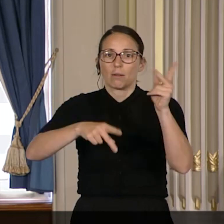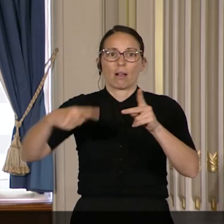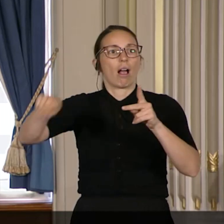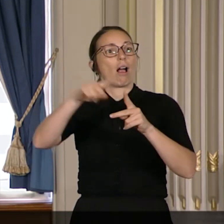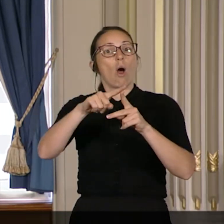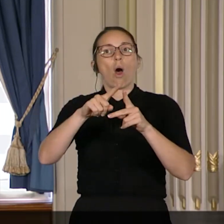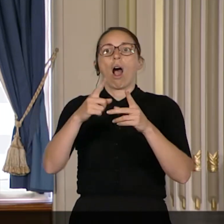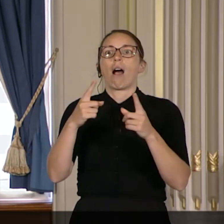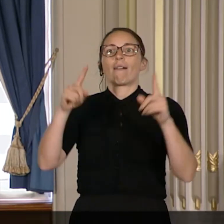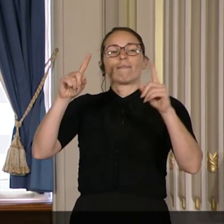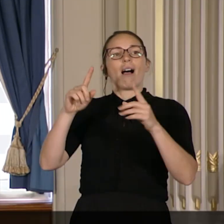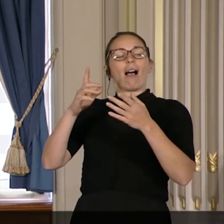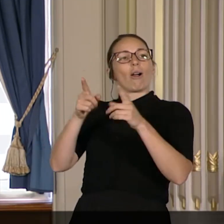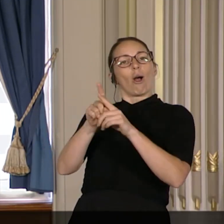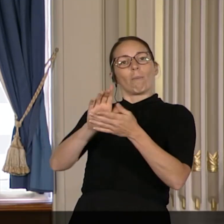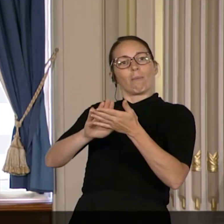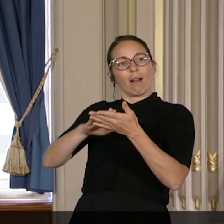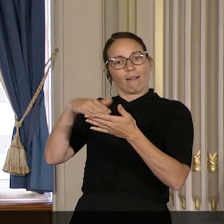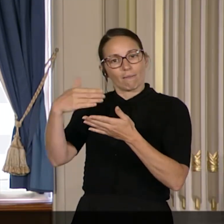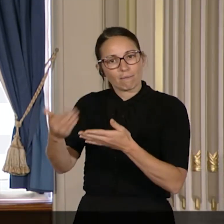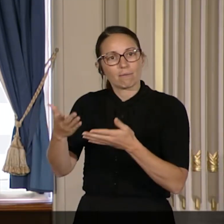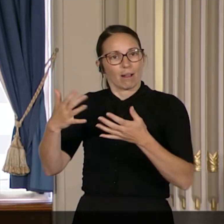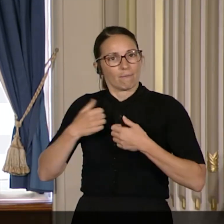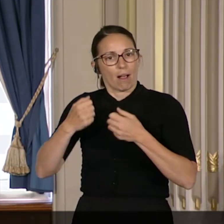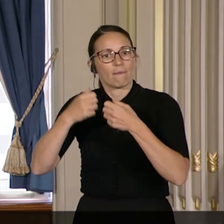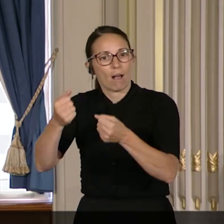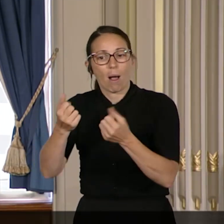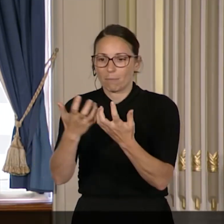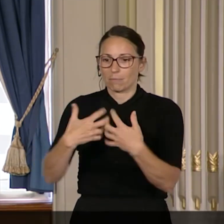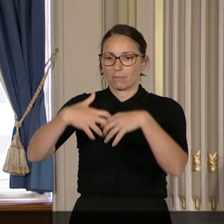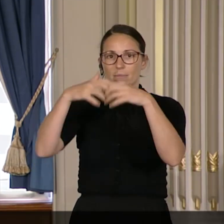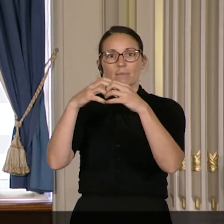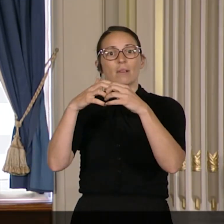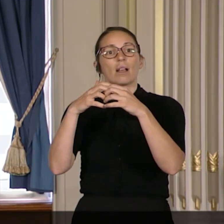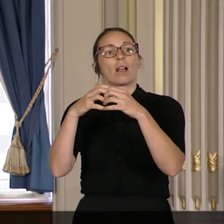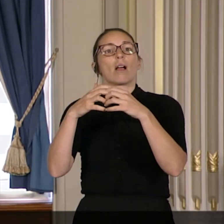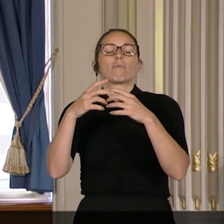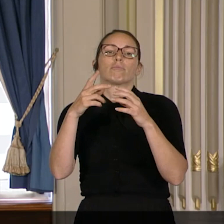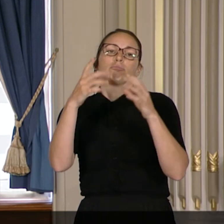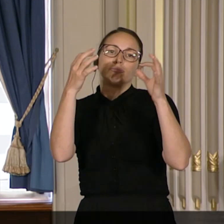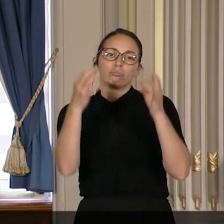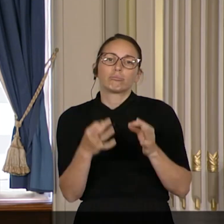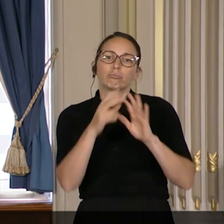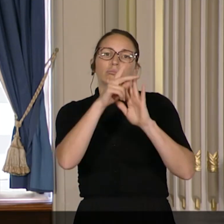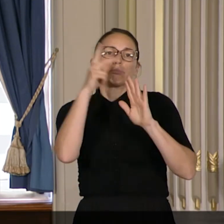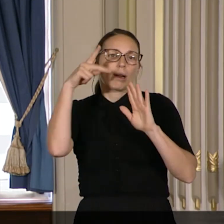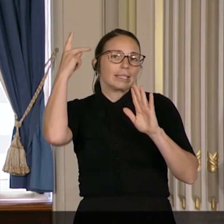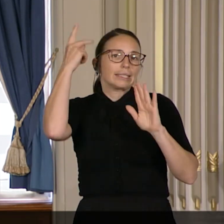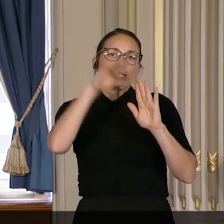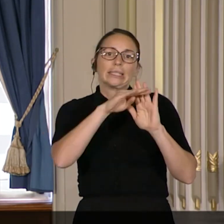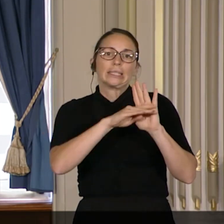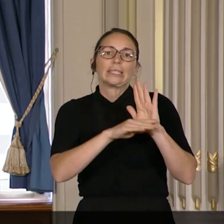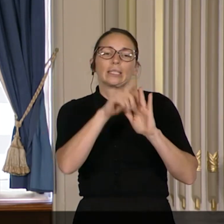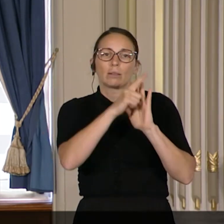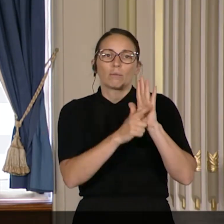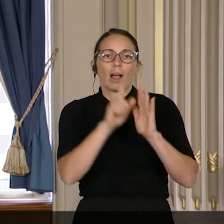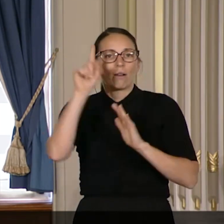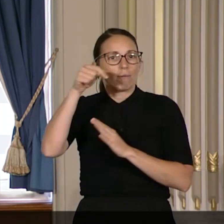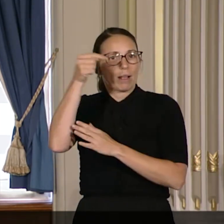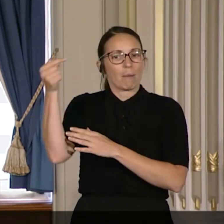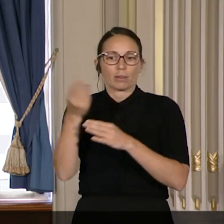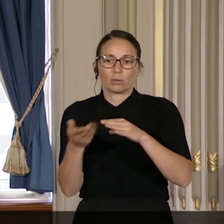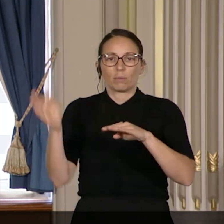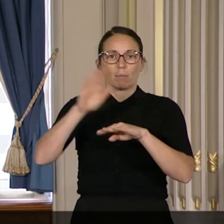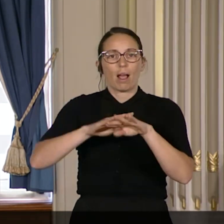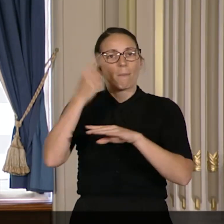mise sur pied d'un nouveau programme gouvernemental, le supplément pour enfants handicapés nécessitant des soins exceptionnels.